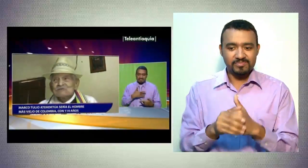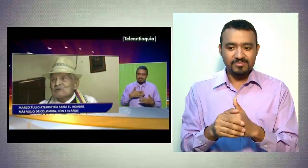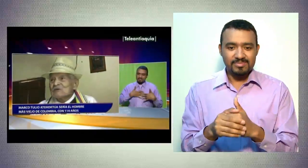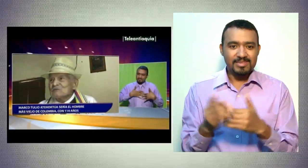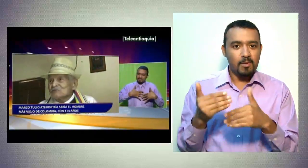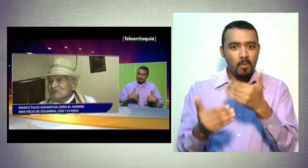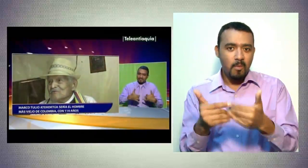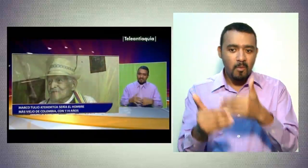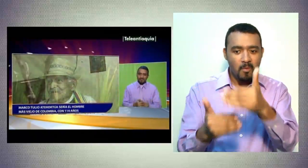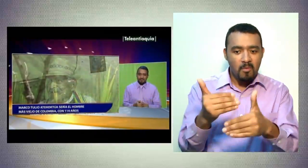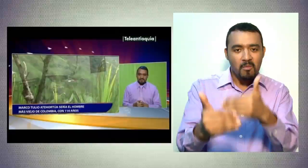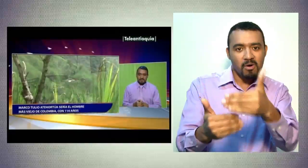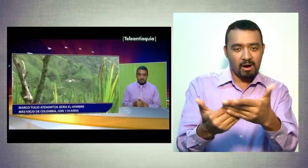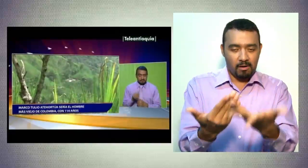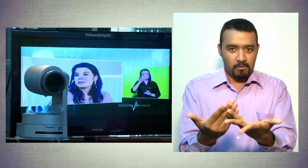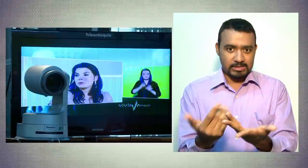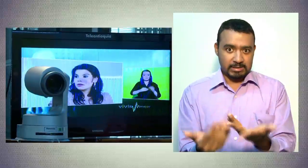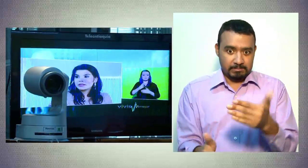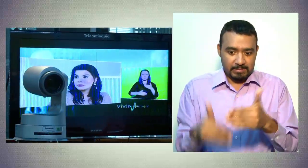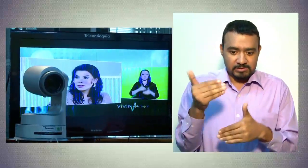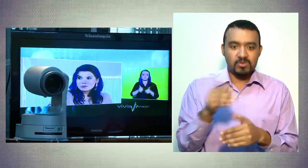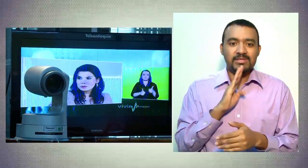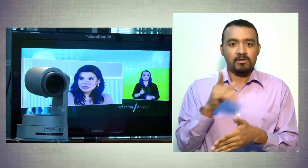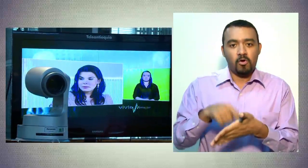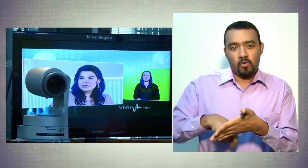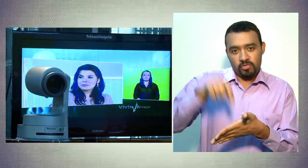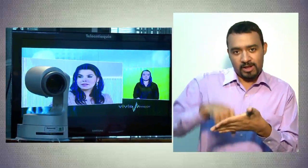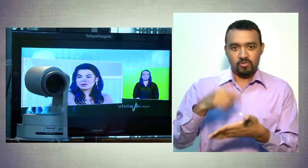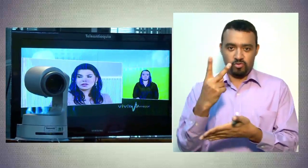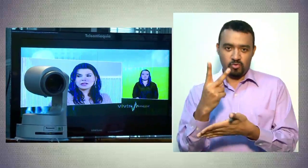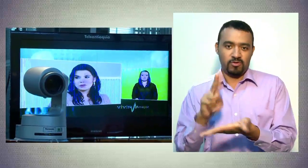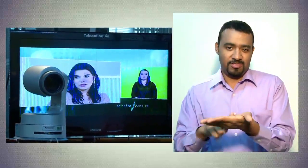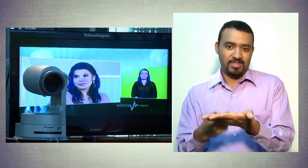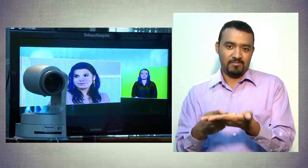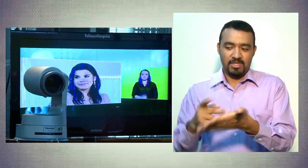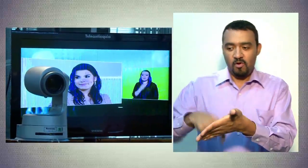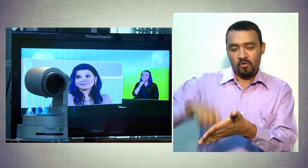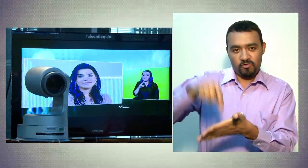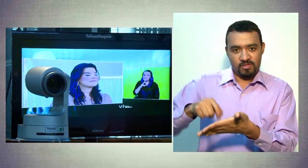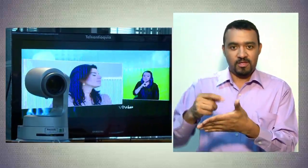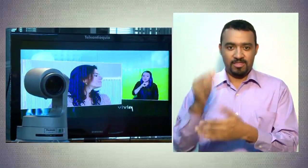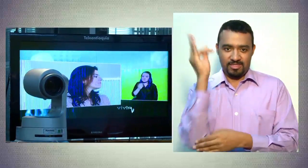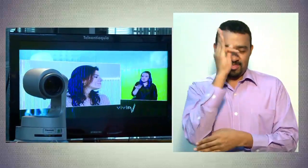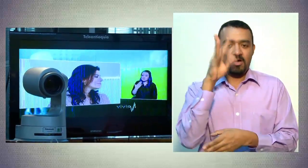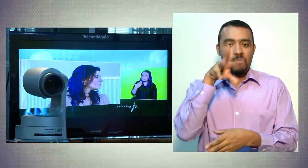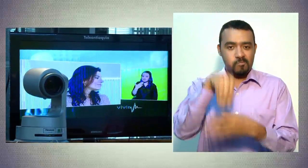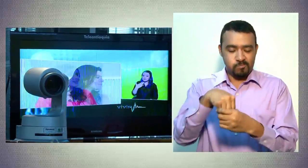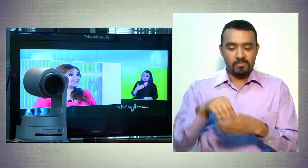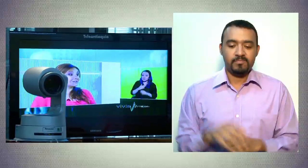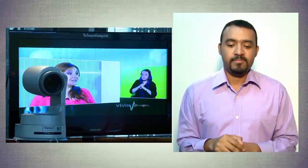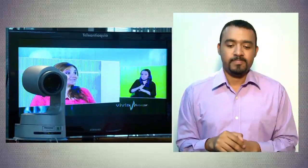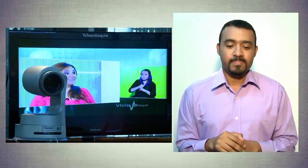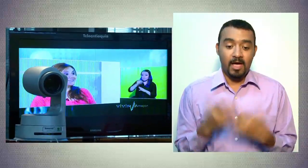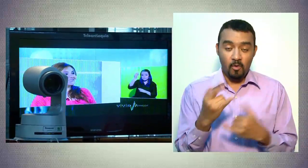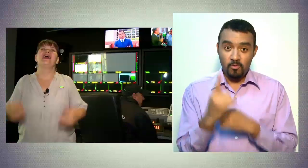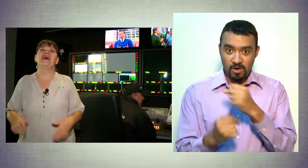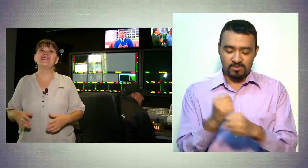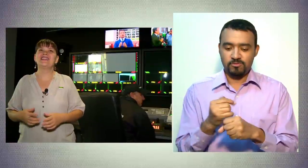su acoger forma en esta nueva temporada, lo que hicimos fue contratar dos personas, dos intérpretes de lenguajes de señas. Este